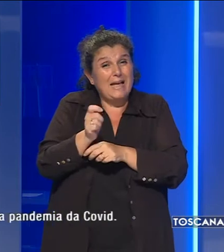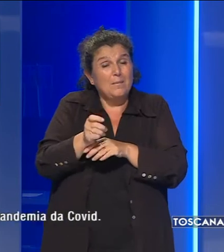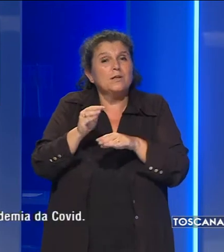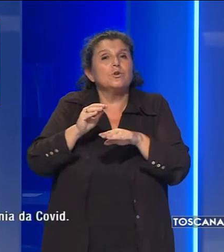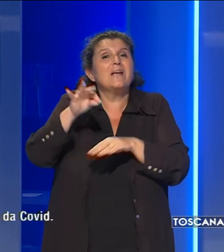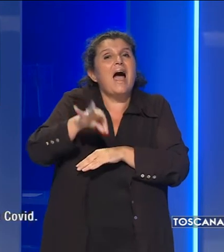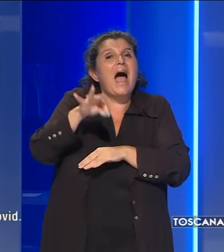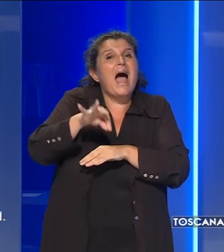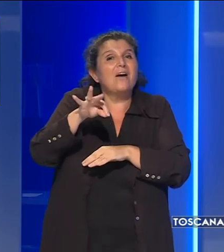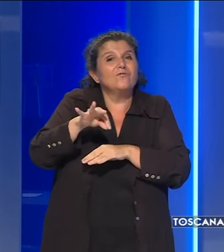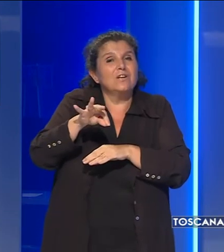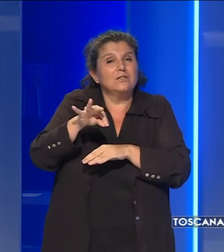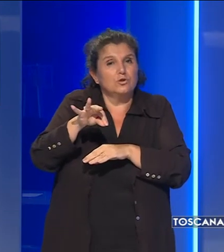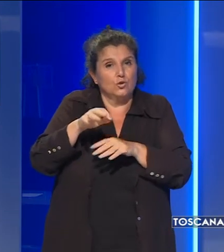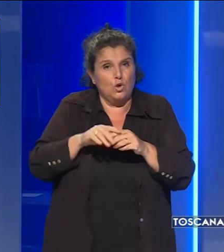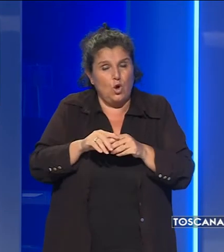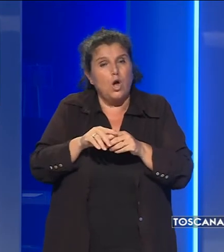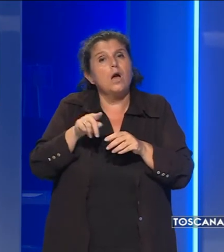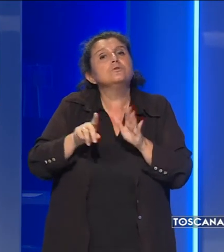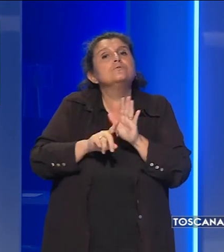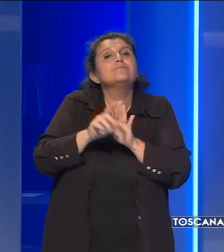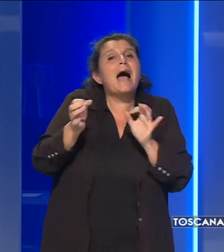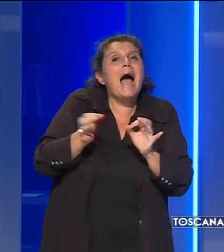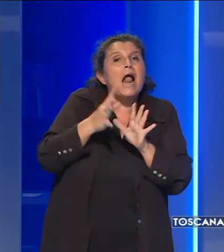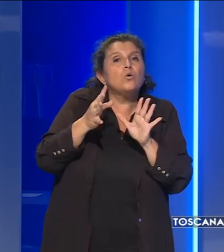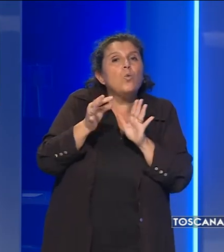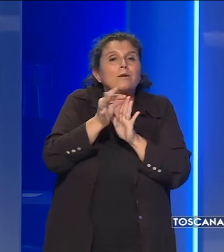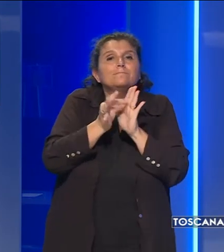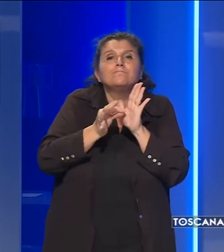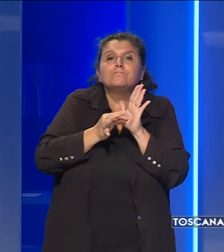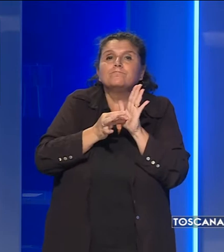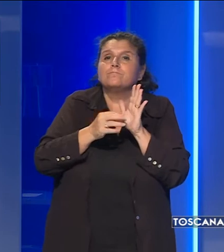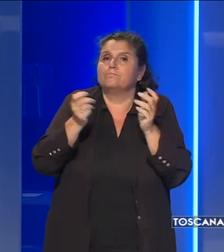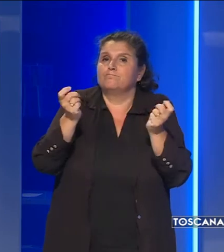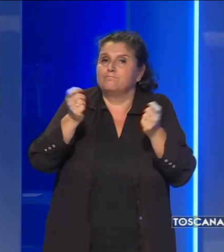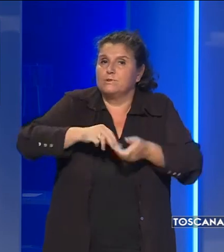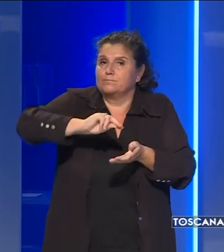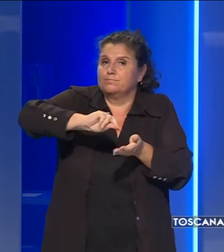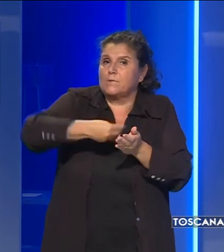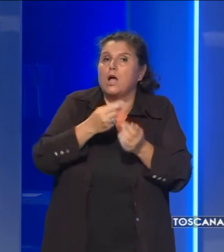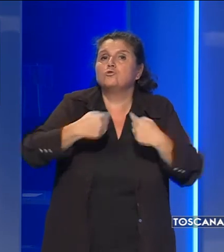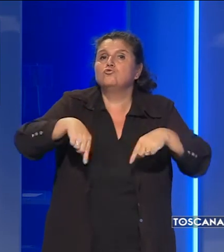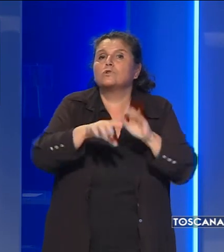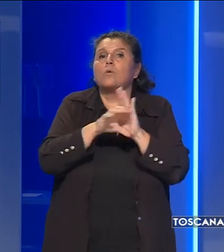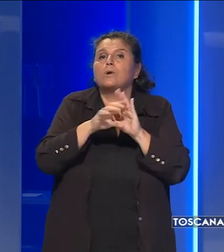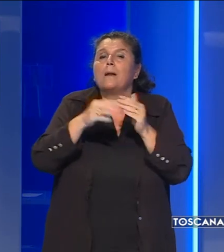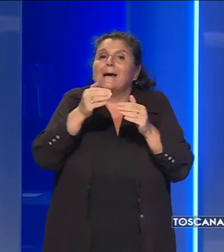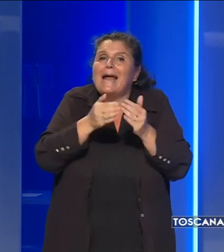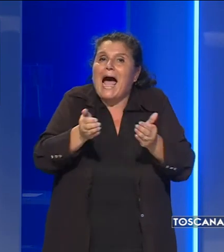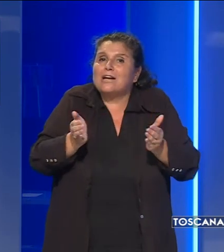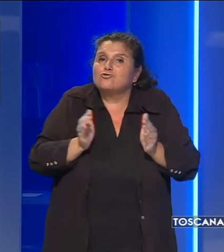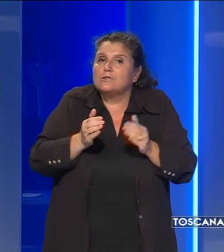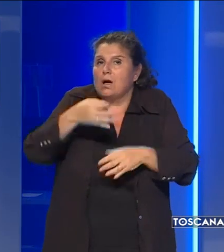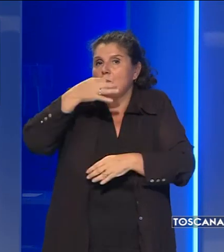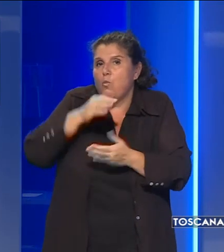locazione. Queste sono alcune delle principali misure varate dalla Giunta Comunale per arginare, per quanto